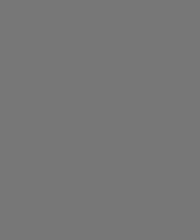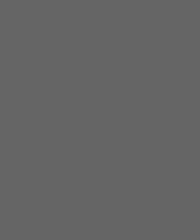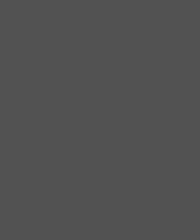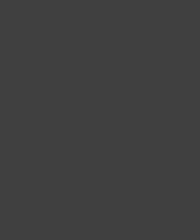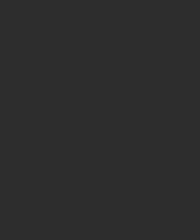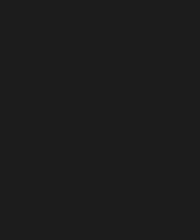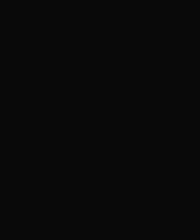Bons estudos dias! Obrigado.